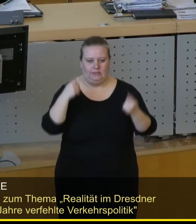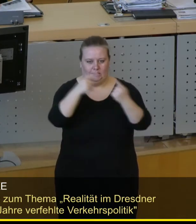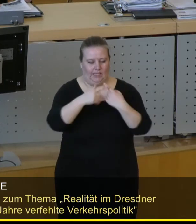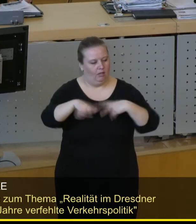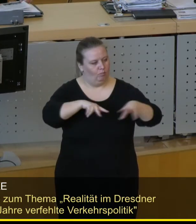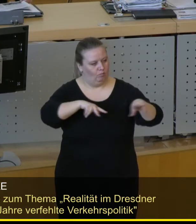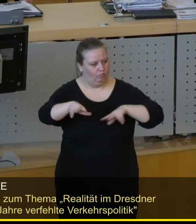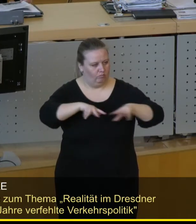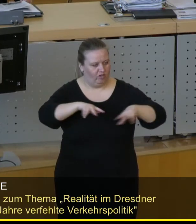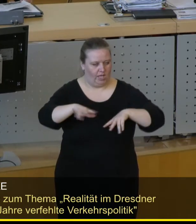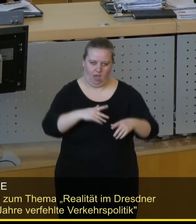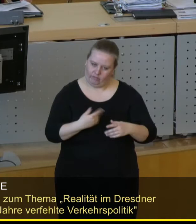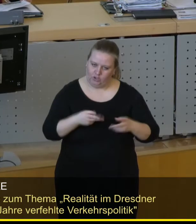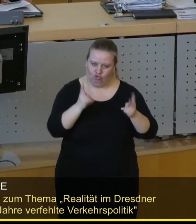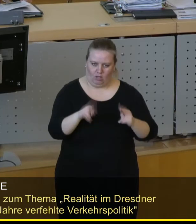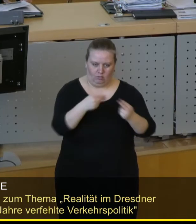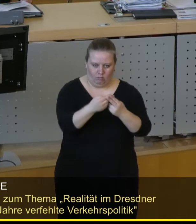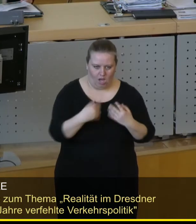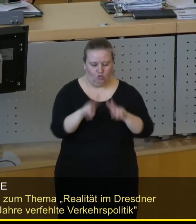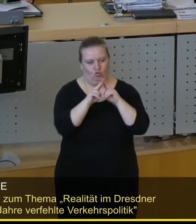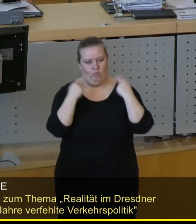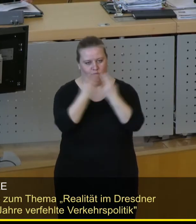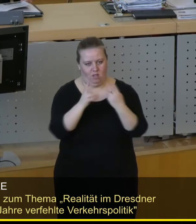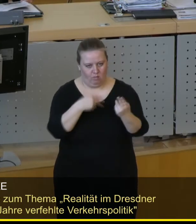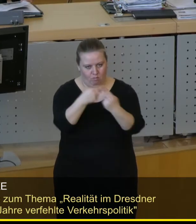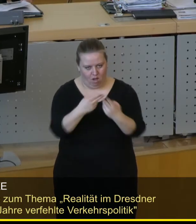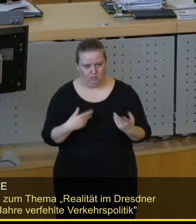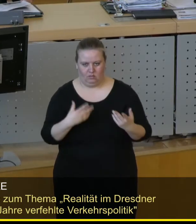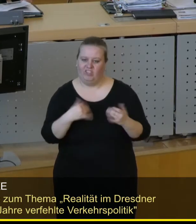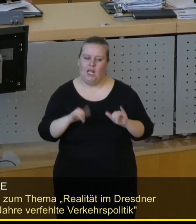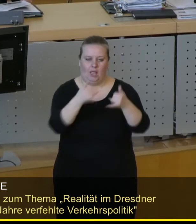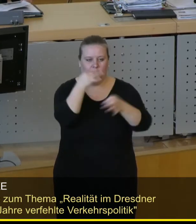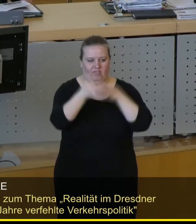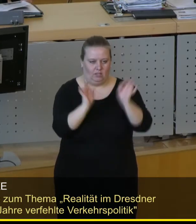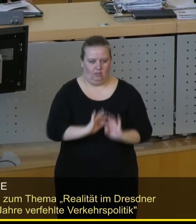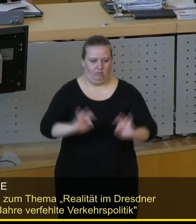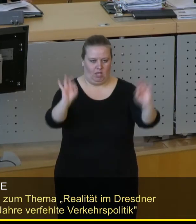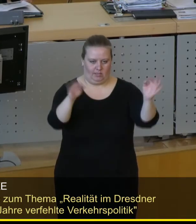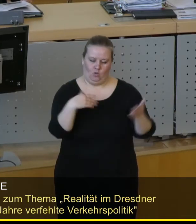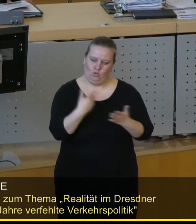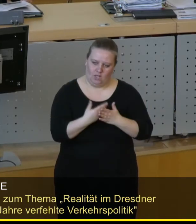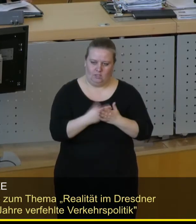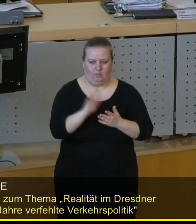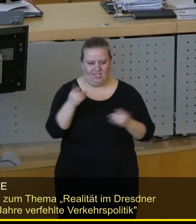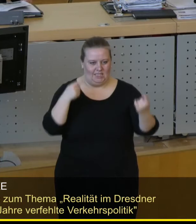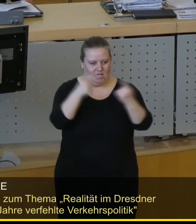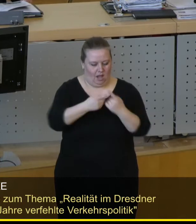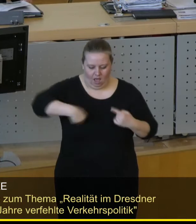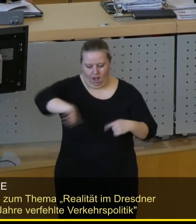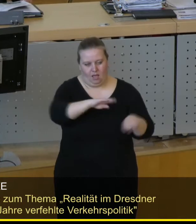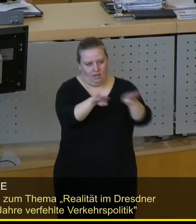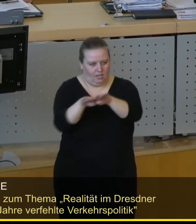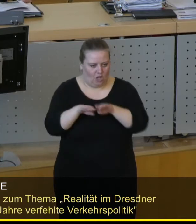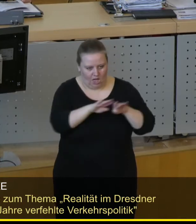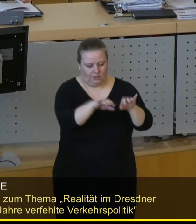stadtverträglich ist. Wir wollen eine Mobilität, die umweltverträglich ist. Wir wollen die Lebensqualität in der Stadt schützen und wollen deshalb, dass alle Verkehrsteilnehmer